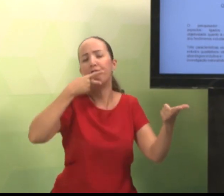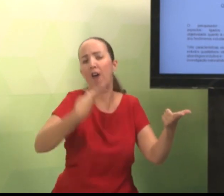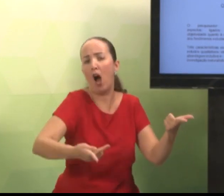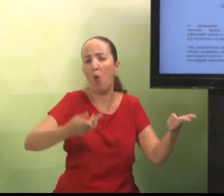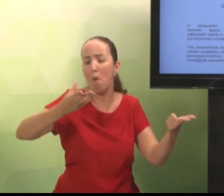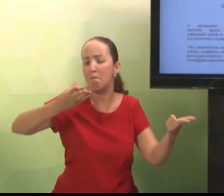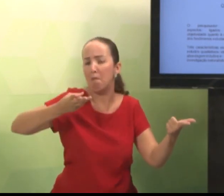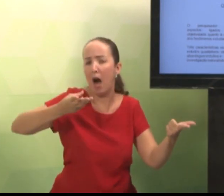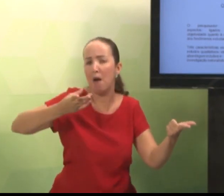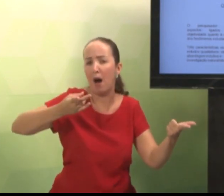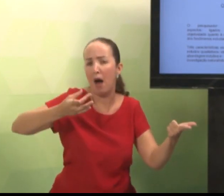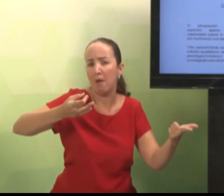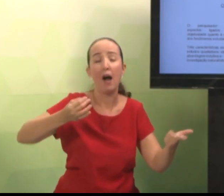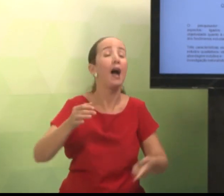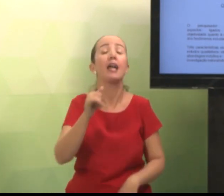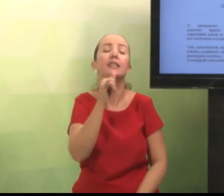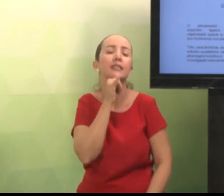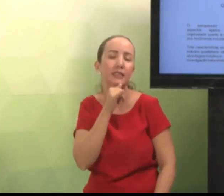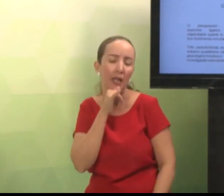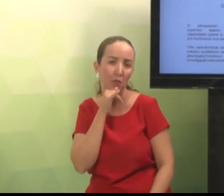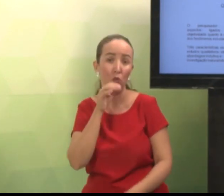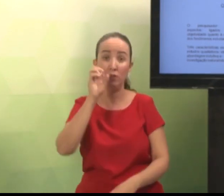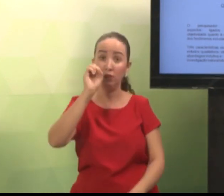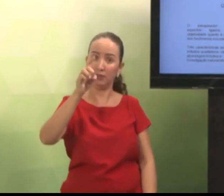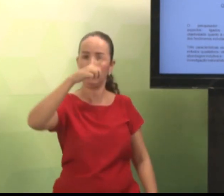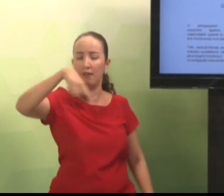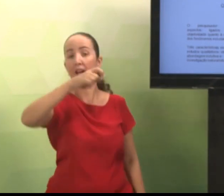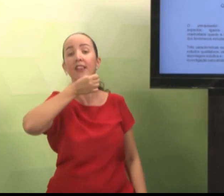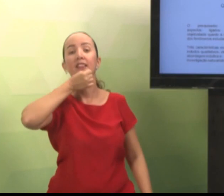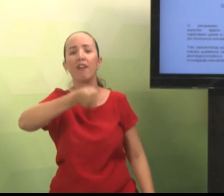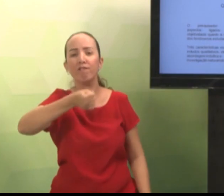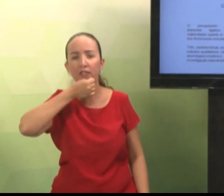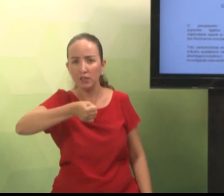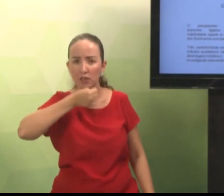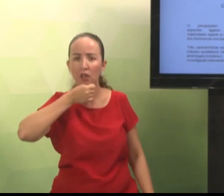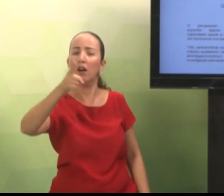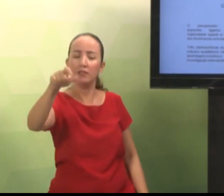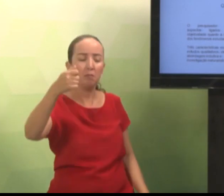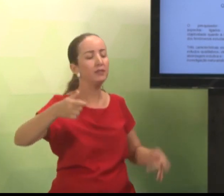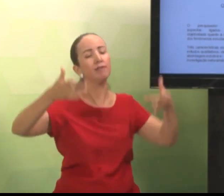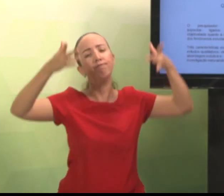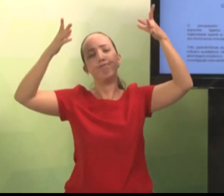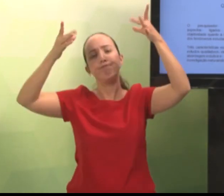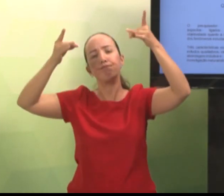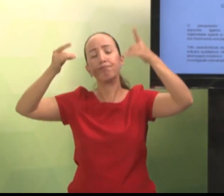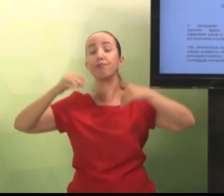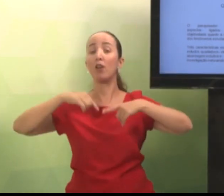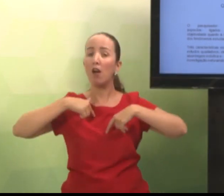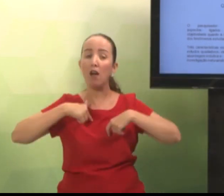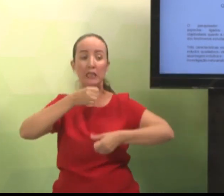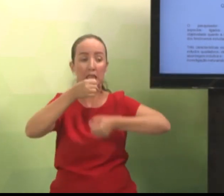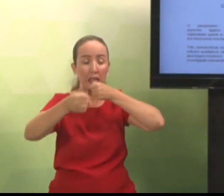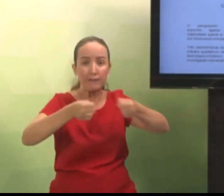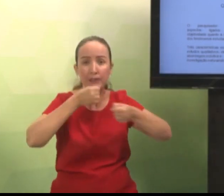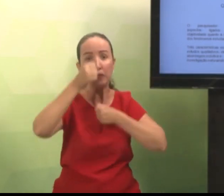relacionados ao que está sendo observado. Por exemplo, você pode utilizar a entrevista. Então, nessa